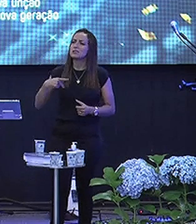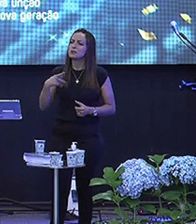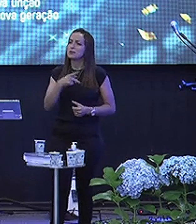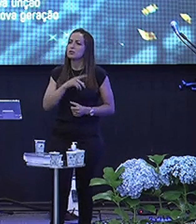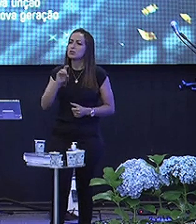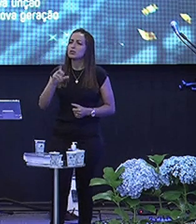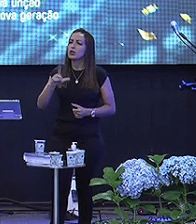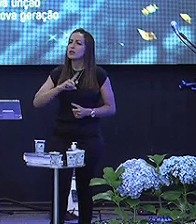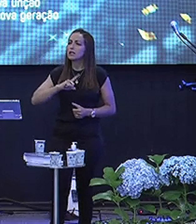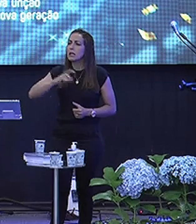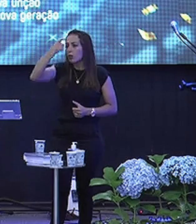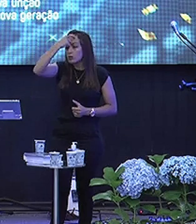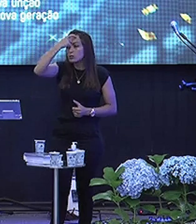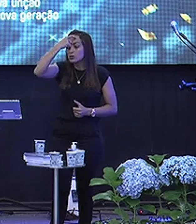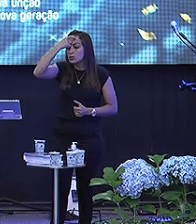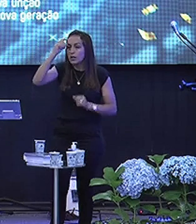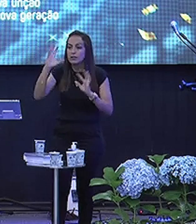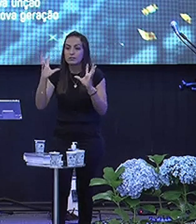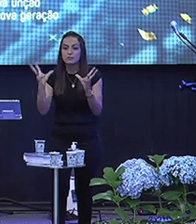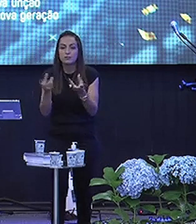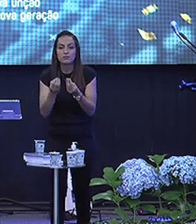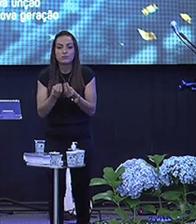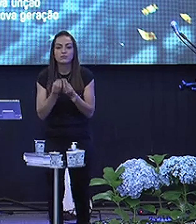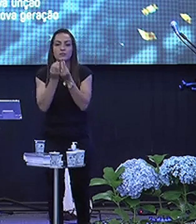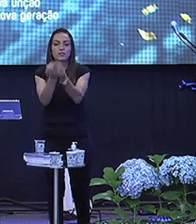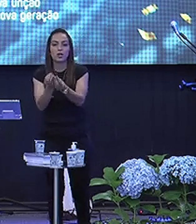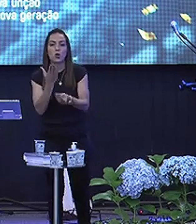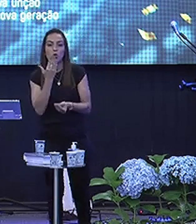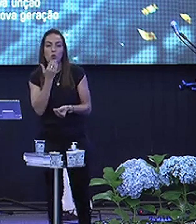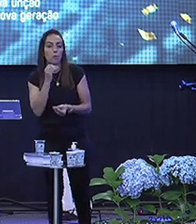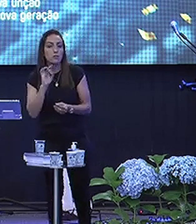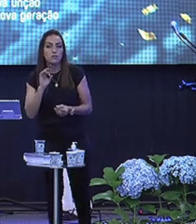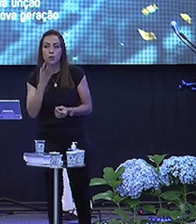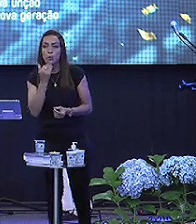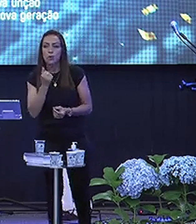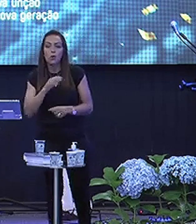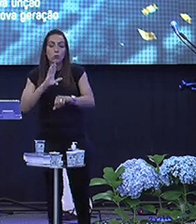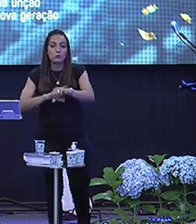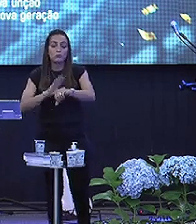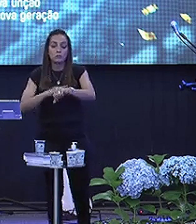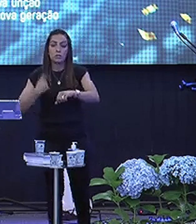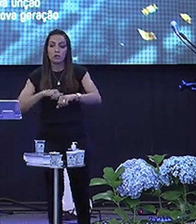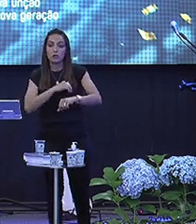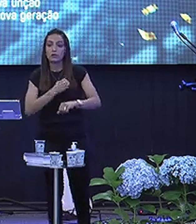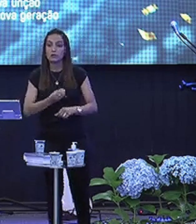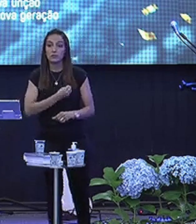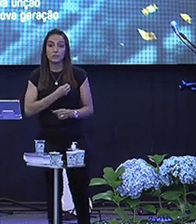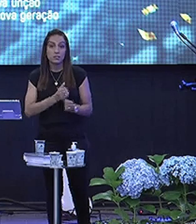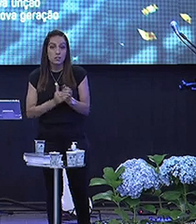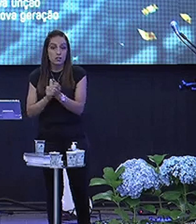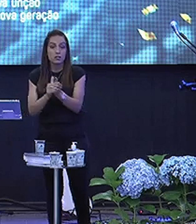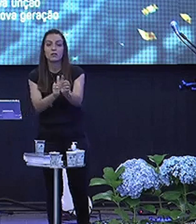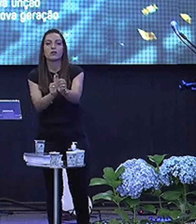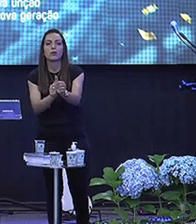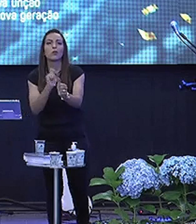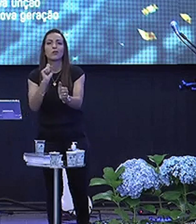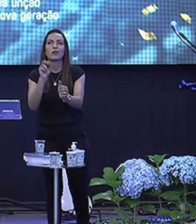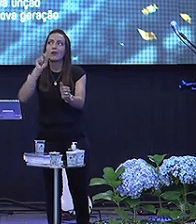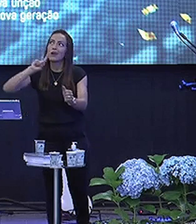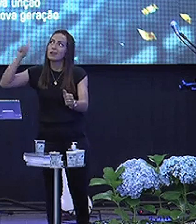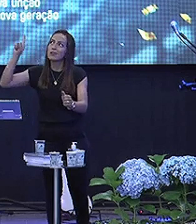ovelha só tem consciência Do benefício que ela recebe Durante um tempo Da nossa vida A gente serve a Deus Por aquilo que ele dá